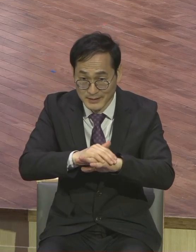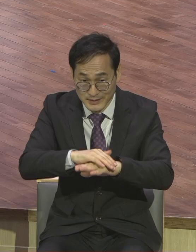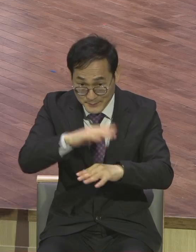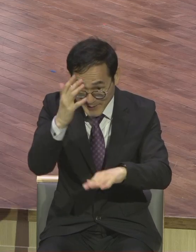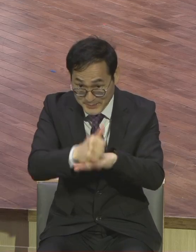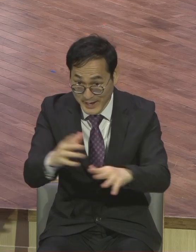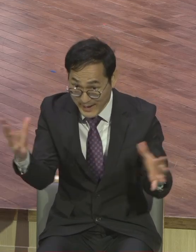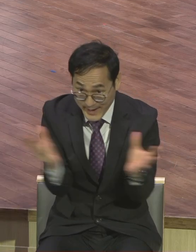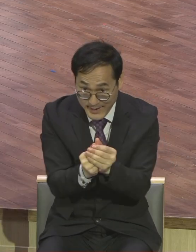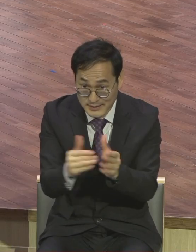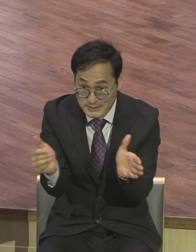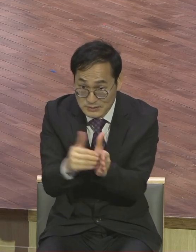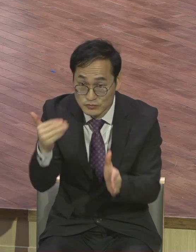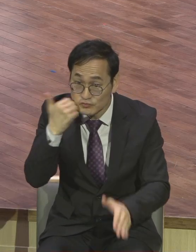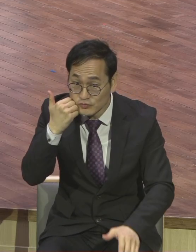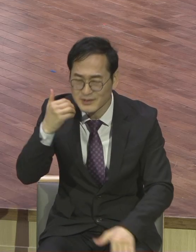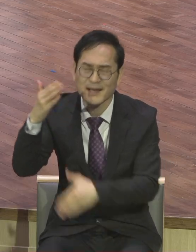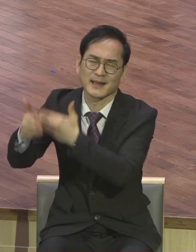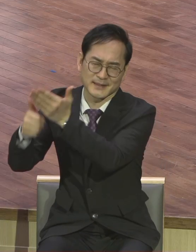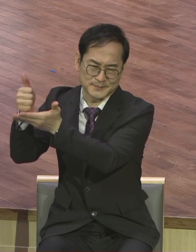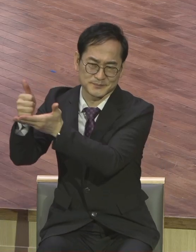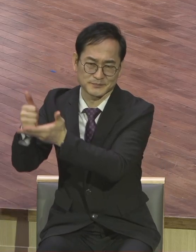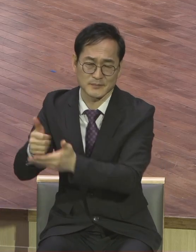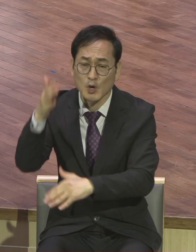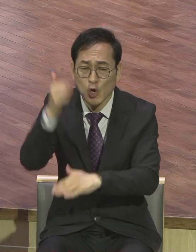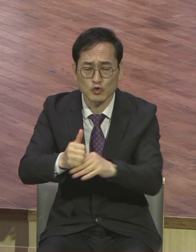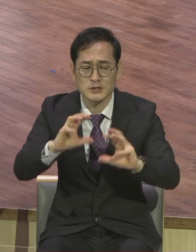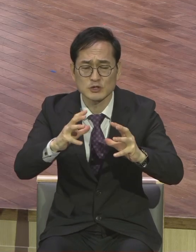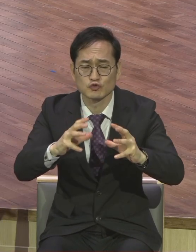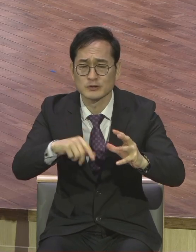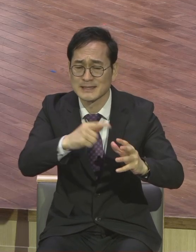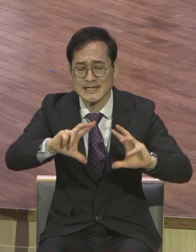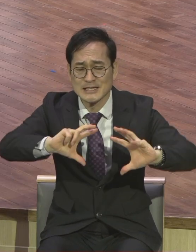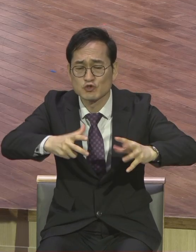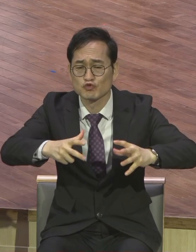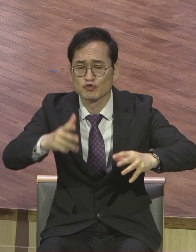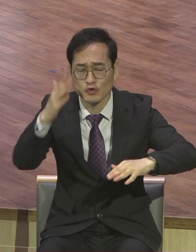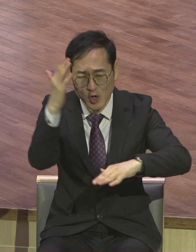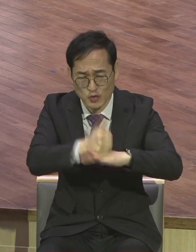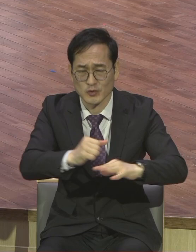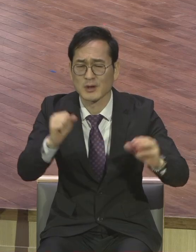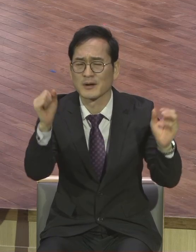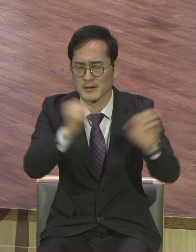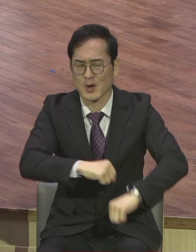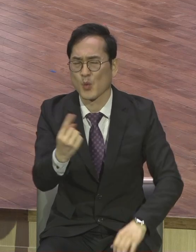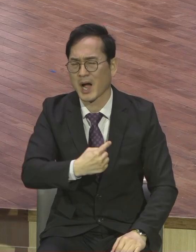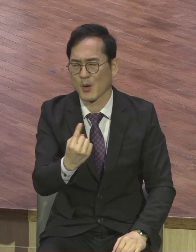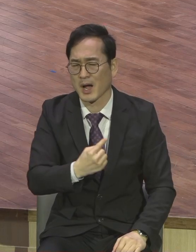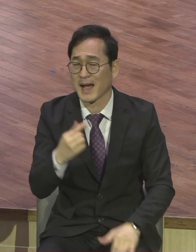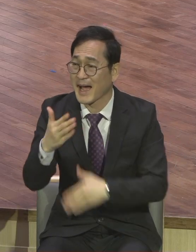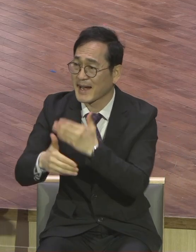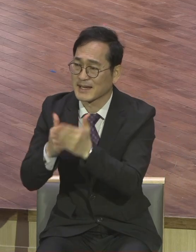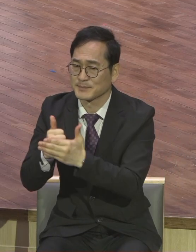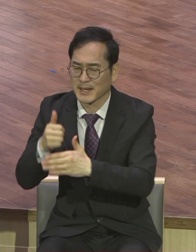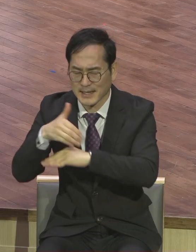그래서 지구 종말이 옵니다 개인 종말은 매일 오고 지구 종말은 하나님의 시간별에 따라 오게 됩니다